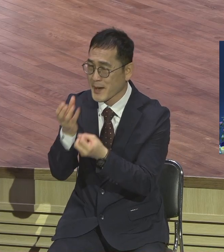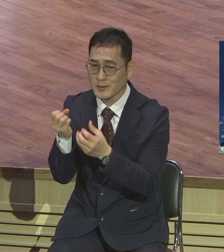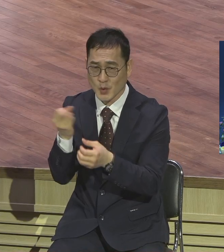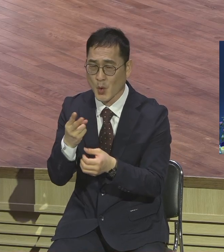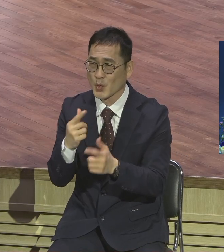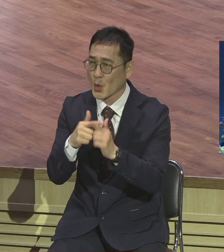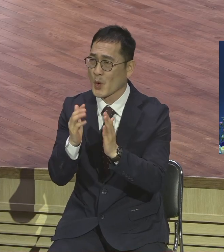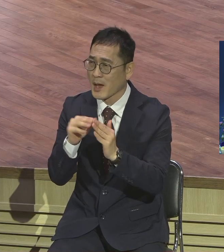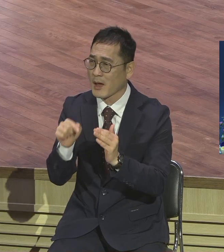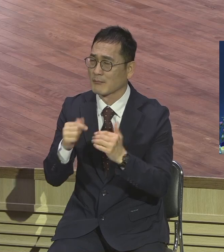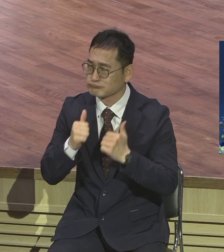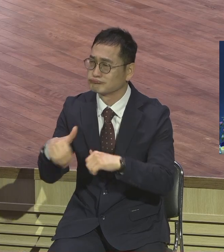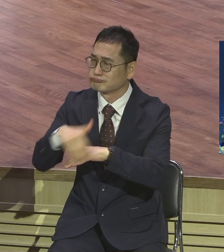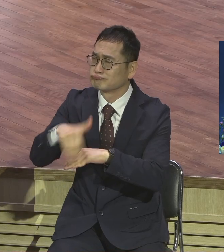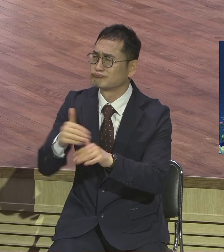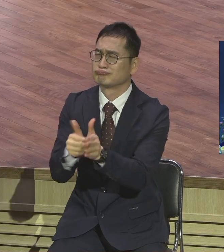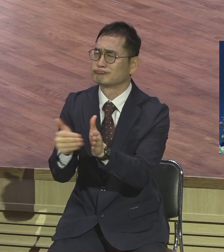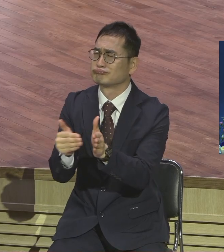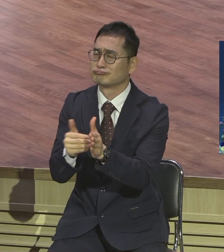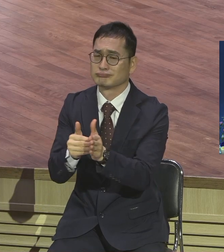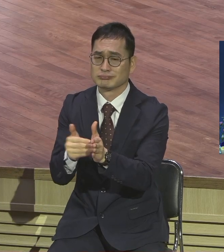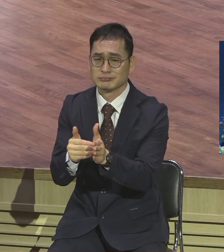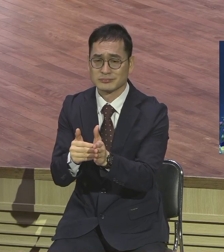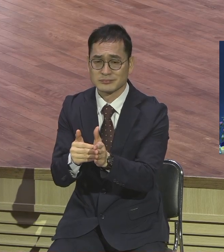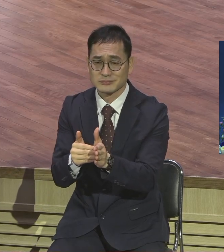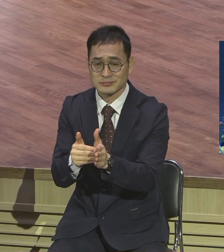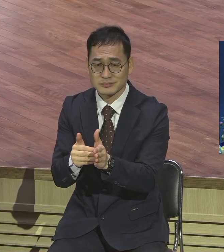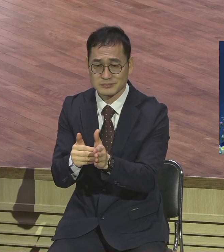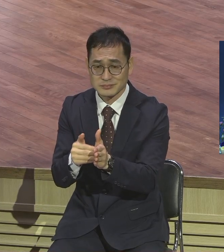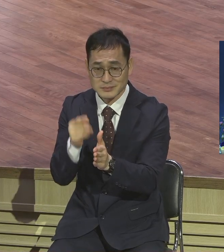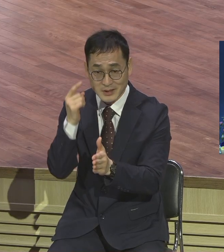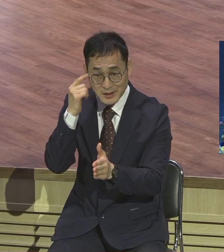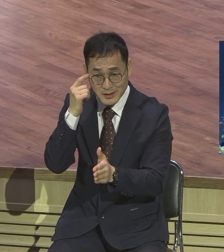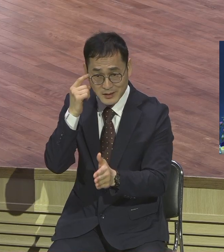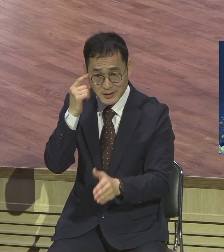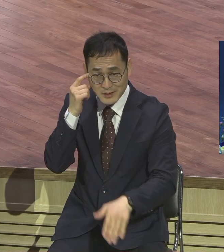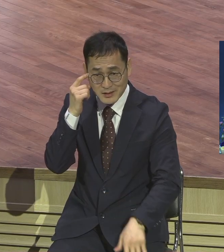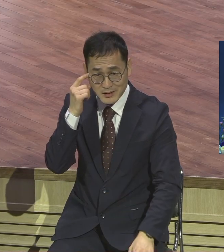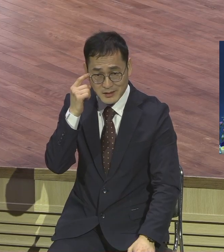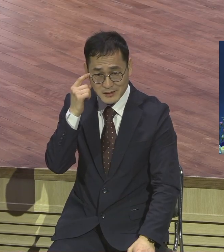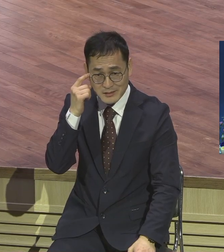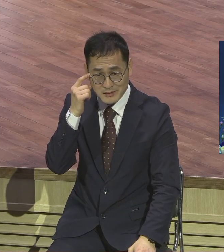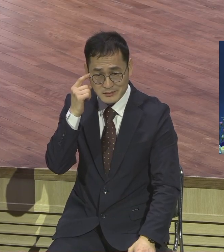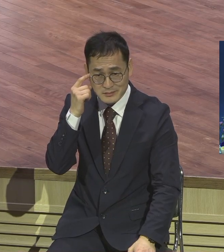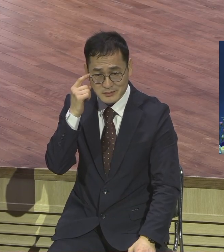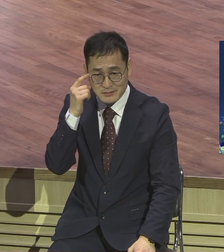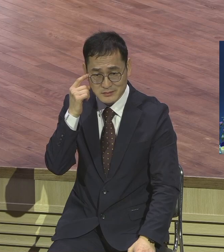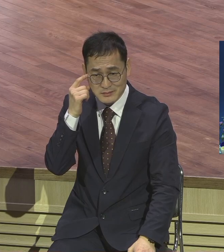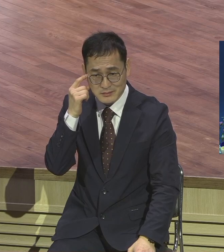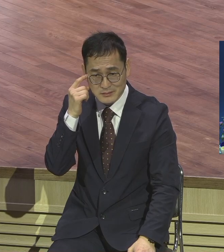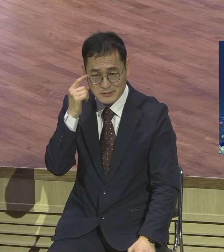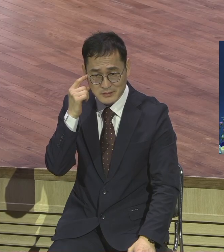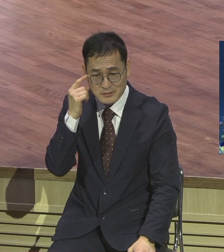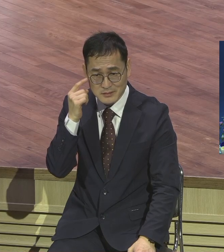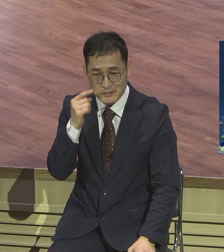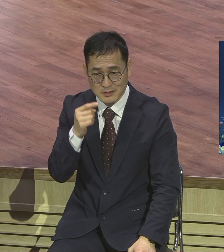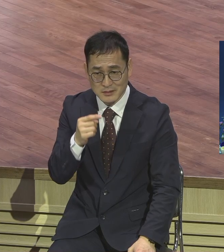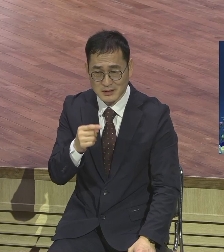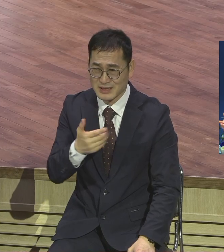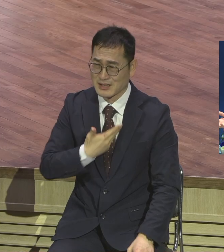제자 어른 게 아니라니까요 예수님 제자들 보세요 예수님 제자들이 뭐 한 게 뭐가 있어요 3년 동안 예수님 따라다니는